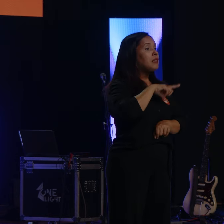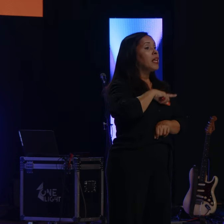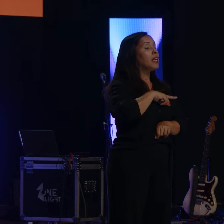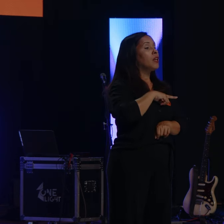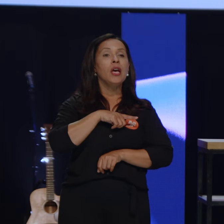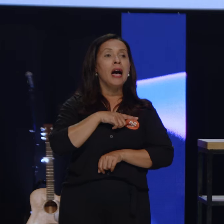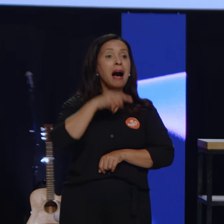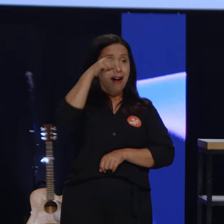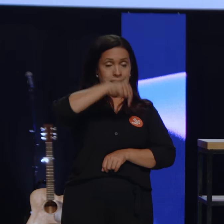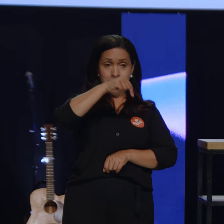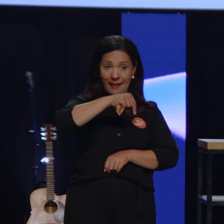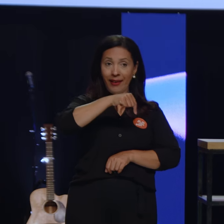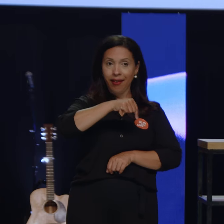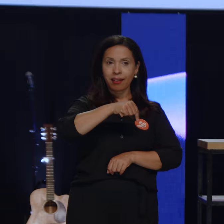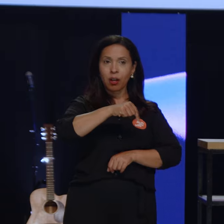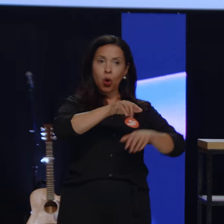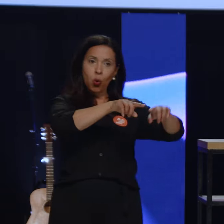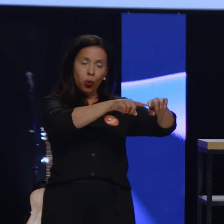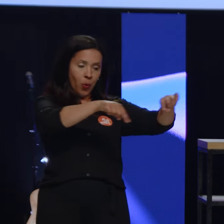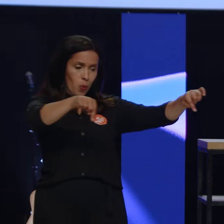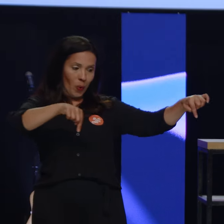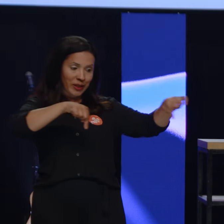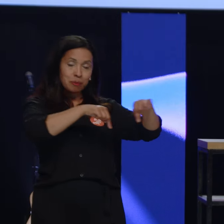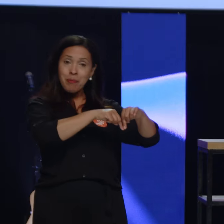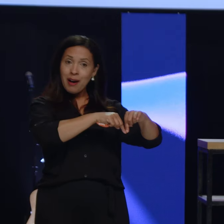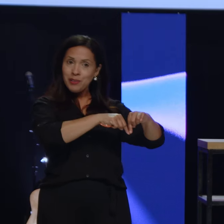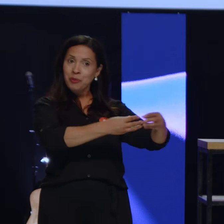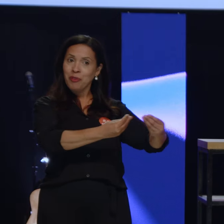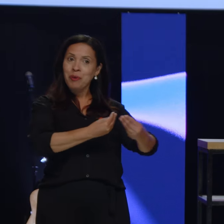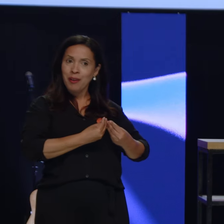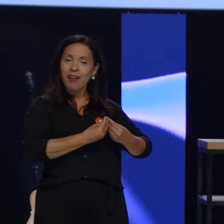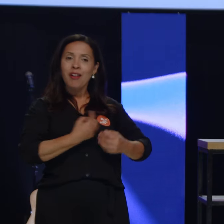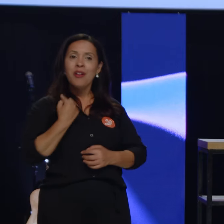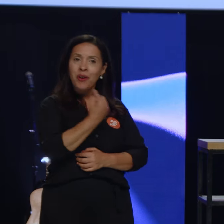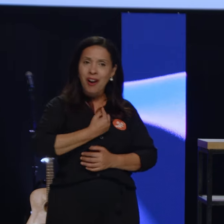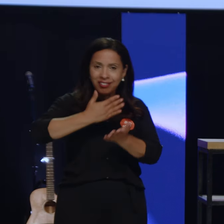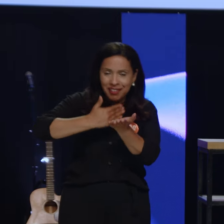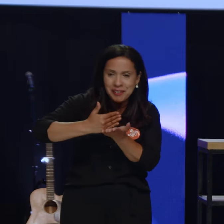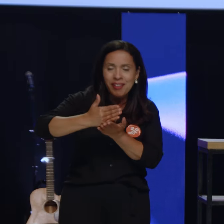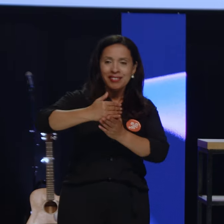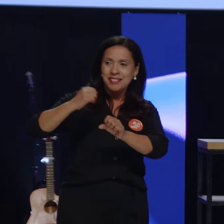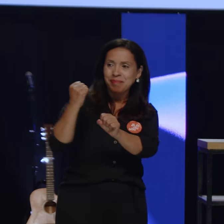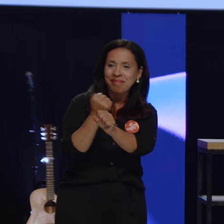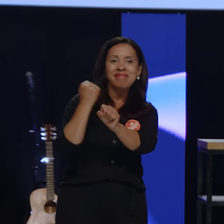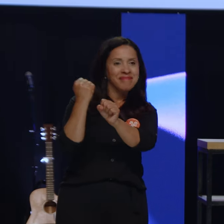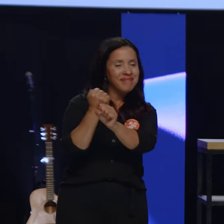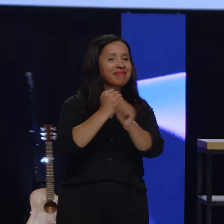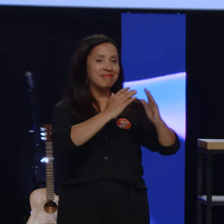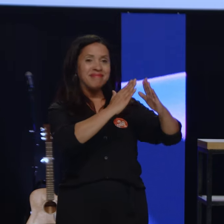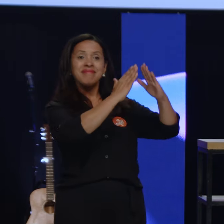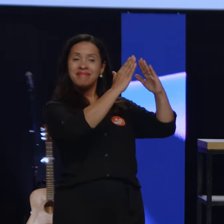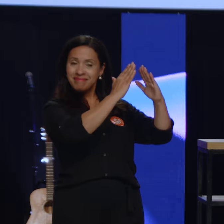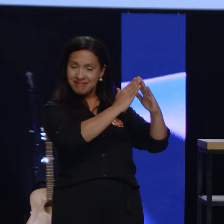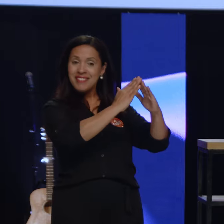terreno da igreja do lado de cá e nós estamos aí para começar a construção desta casa, que vai